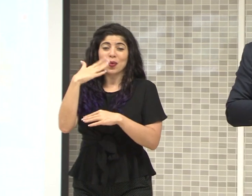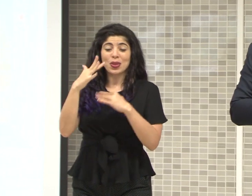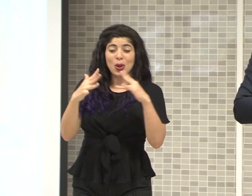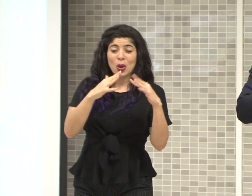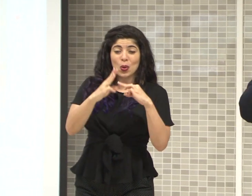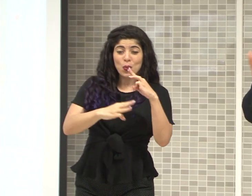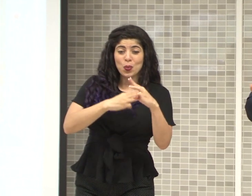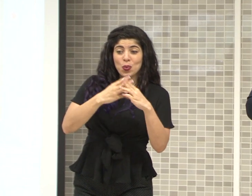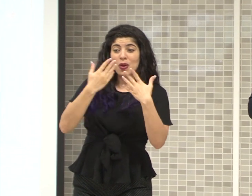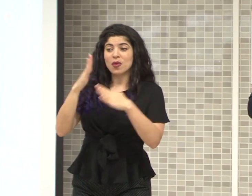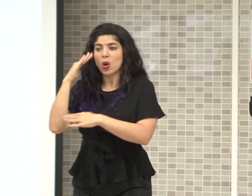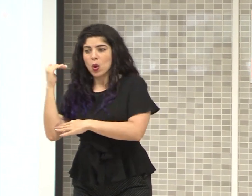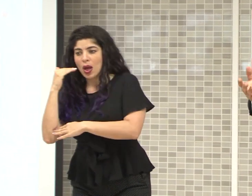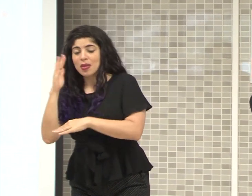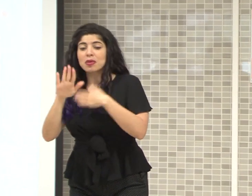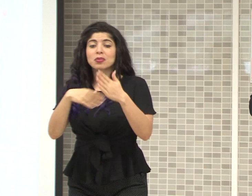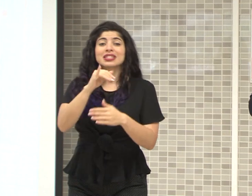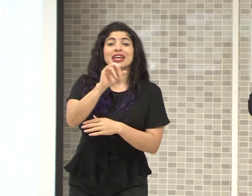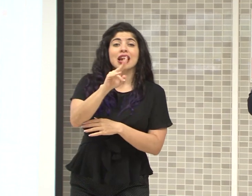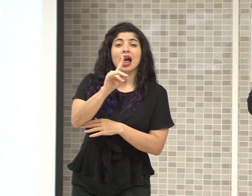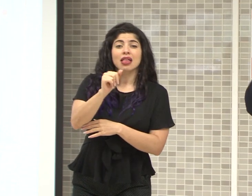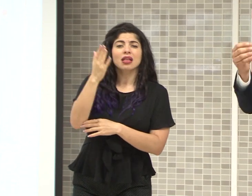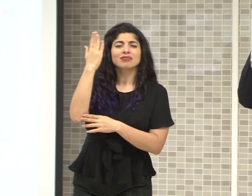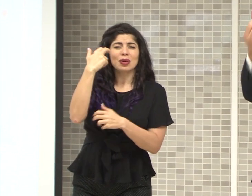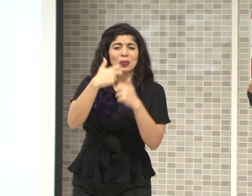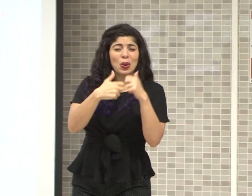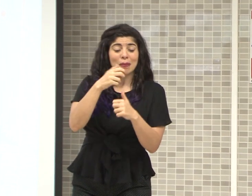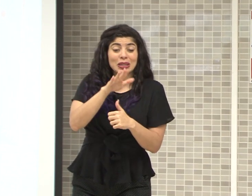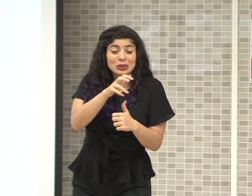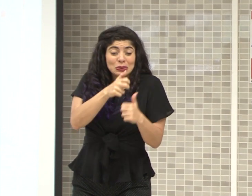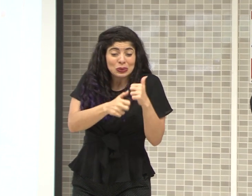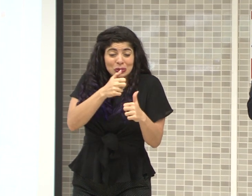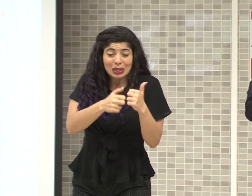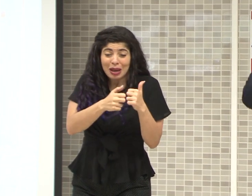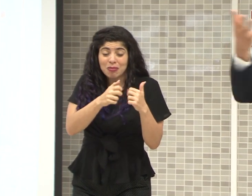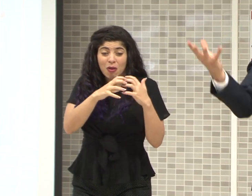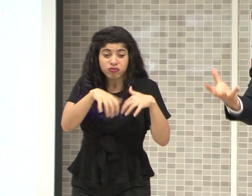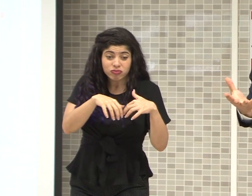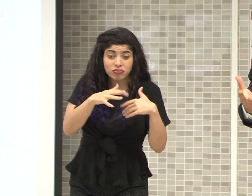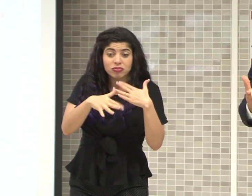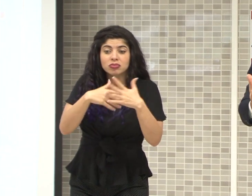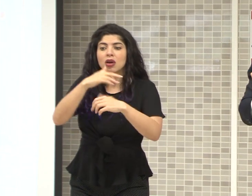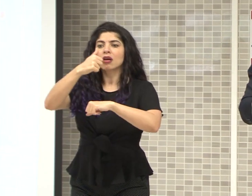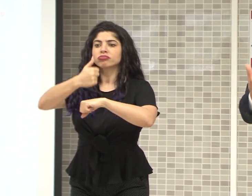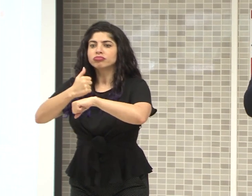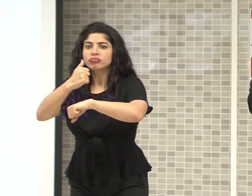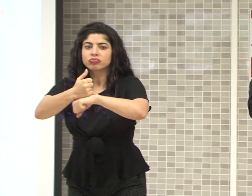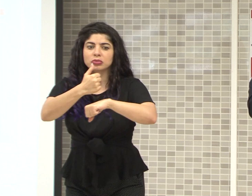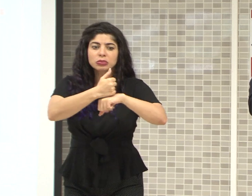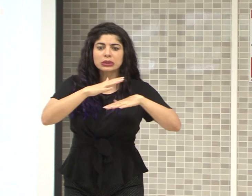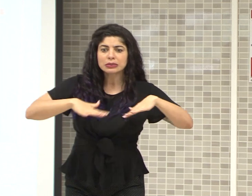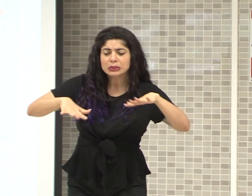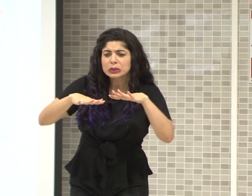mundial, en Irlanda, durante una crisis, fue la crisis, casualmente, la que construyó los espacios, de